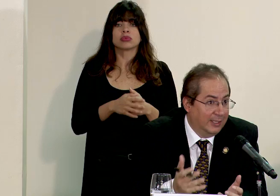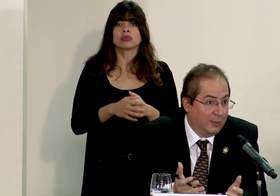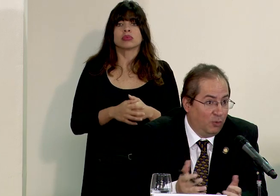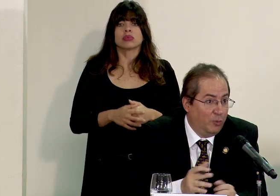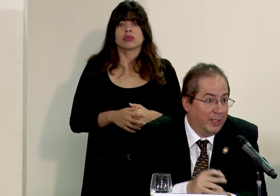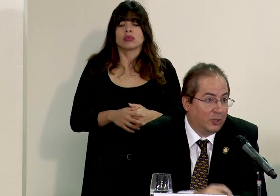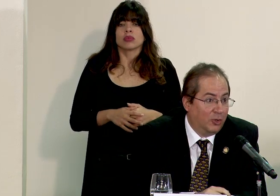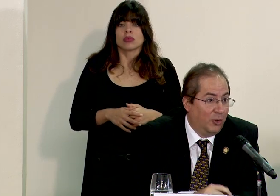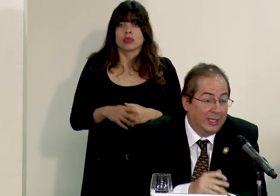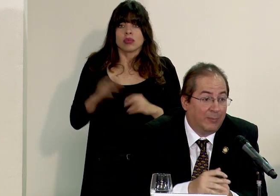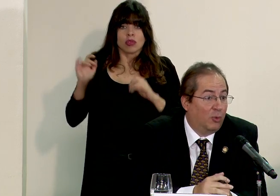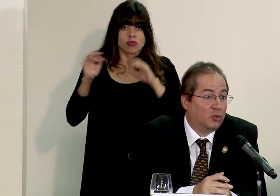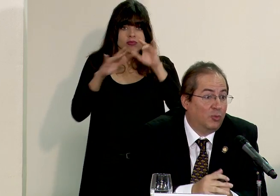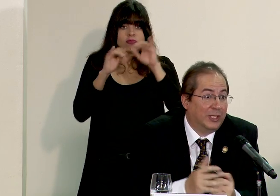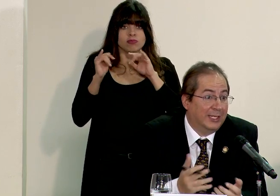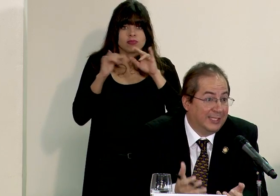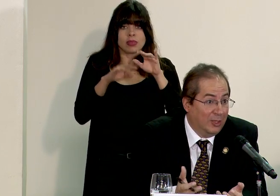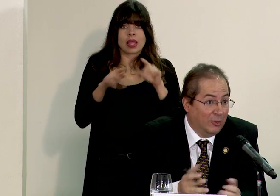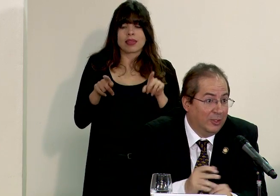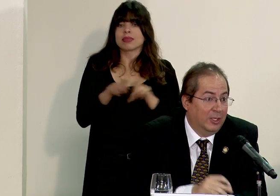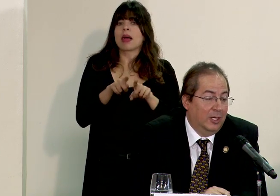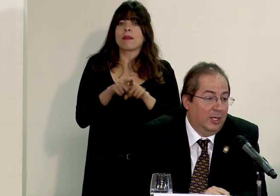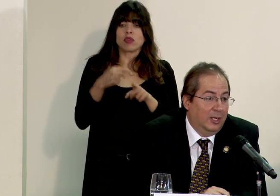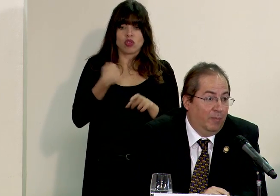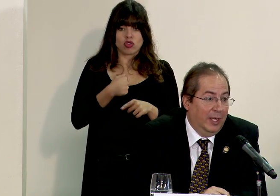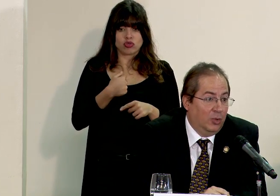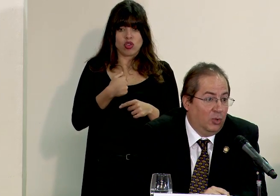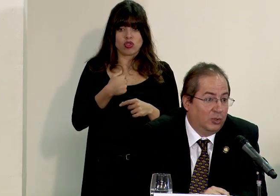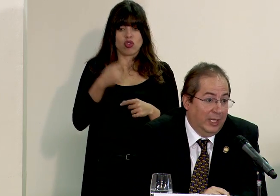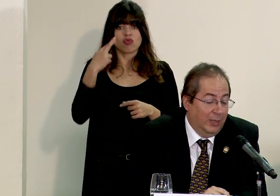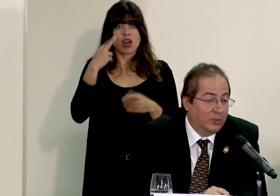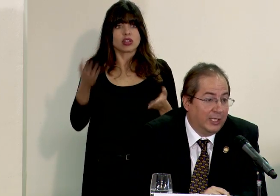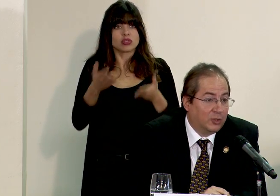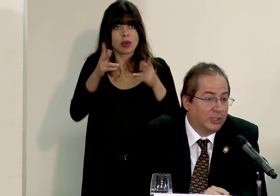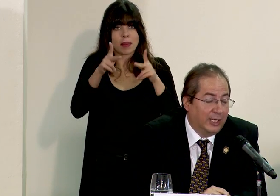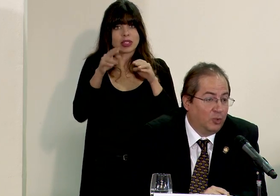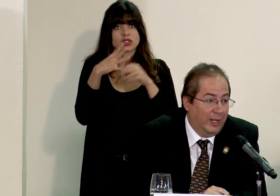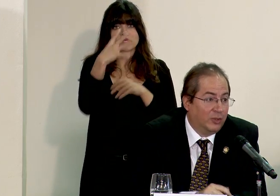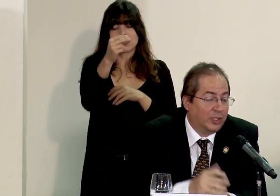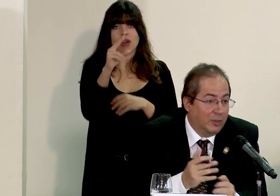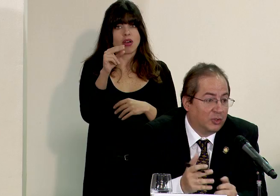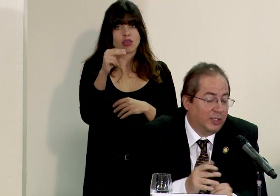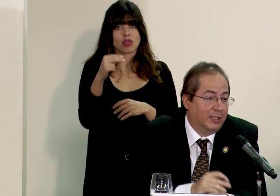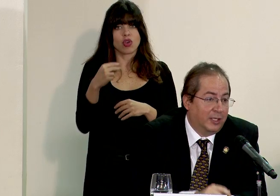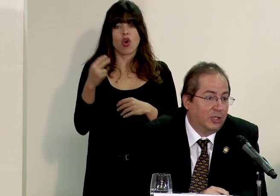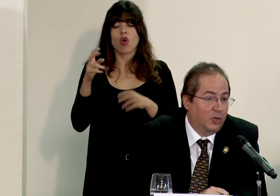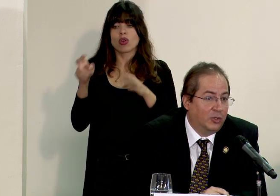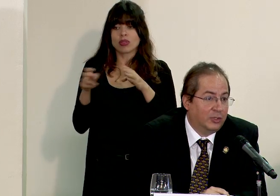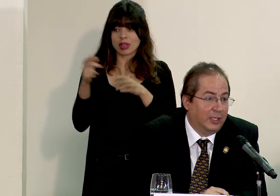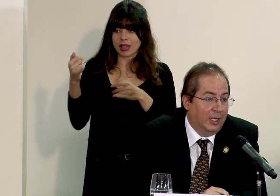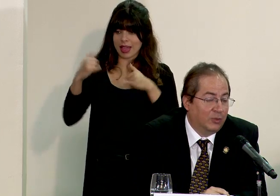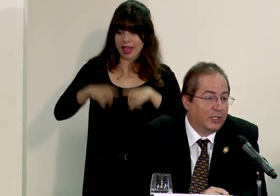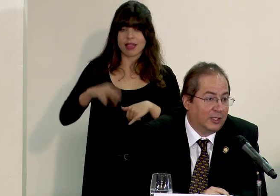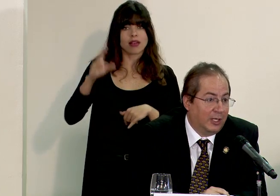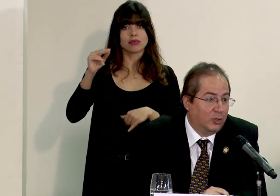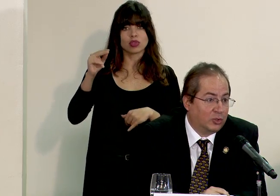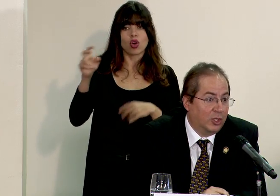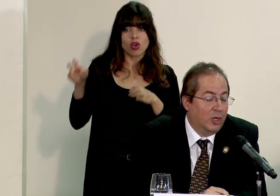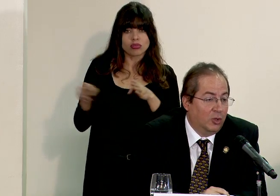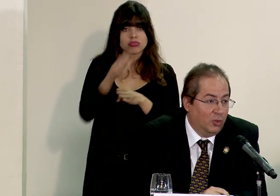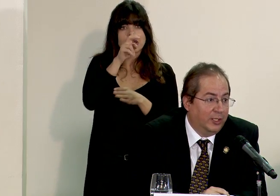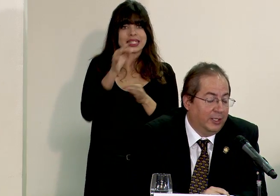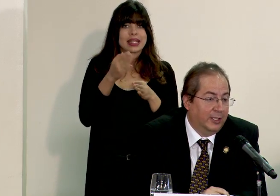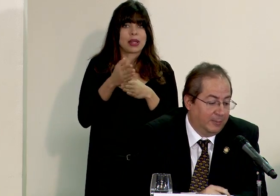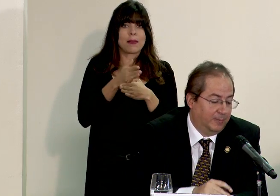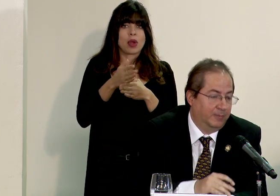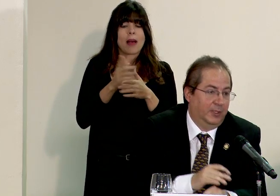flujo migratorio y tampoco somos el destino pero tenemos a estos seres humanos en nuestros territorios y tenemos que tratarlos